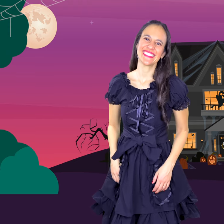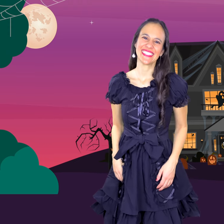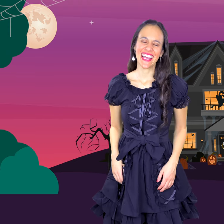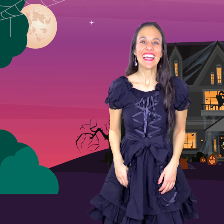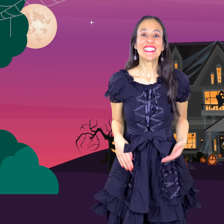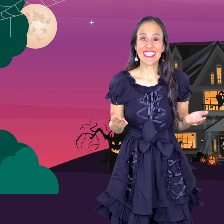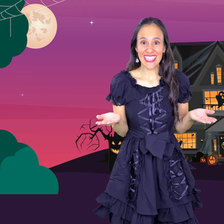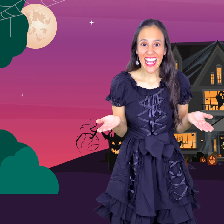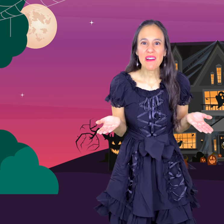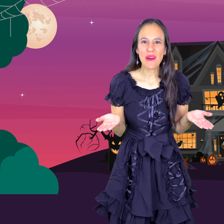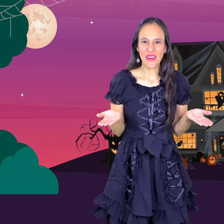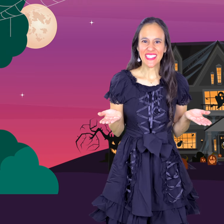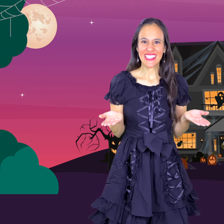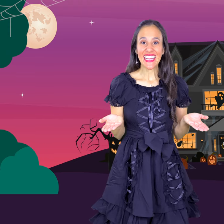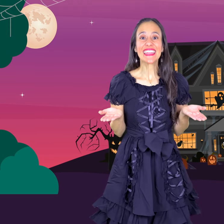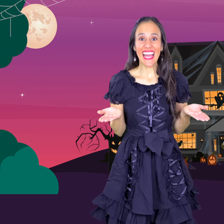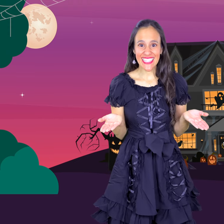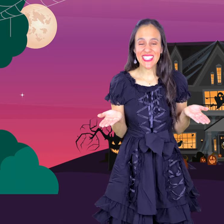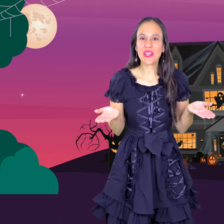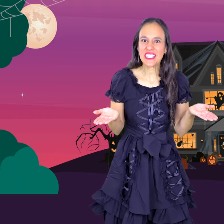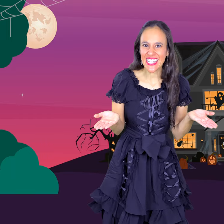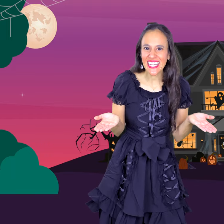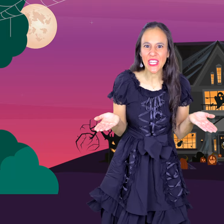Sigamos Let's continue